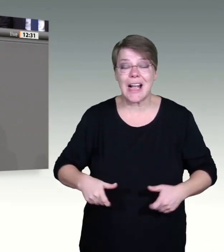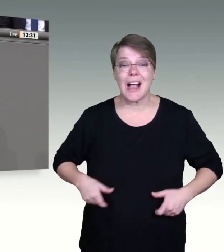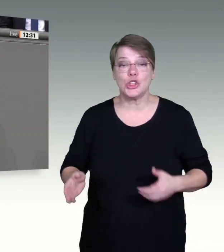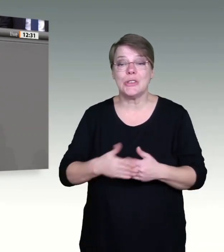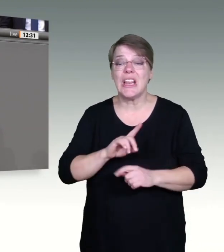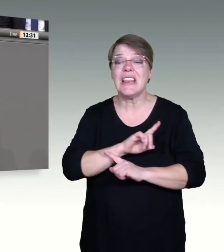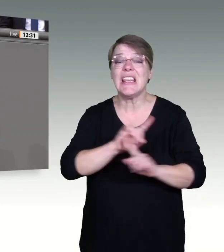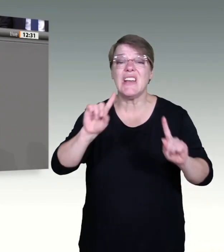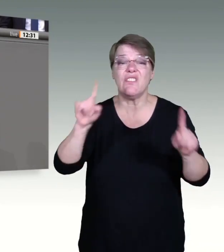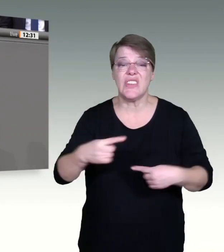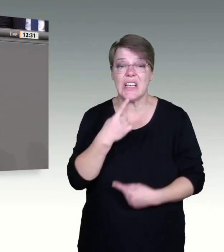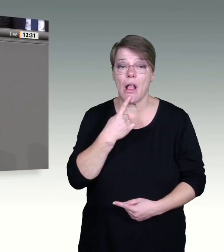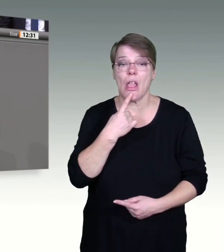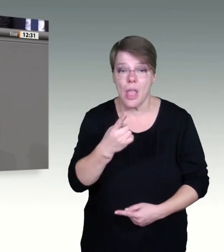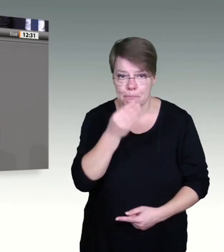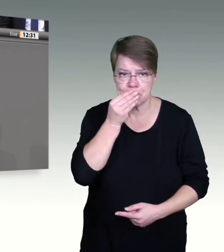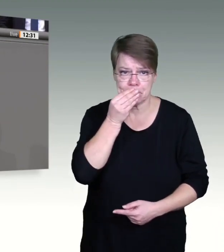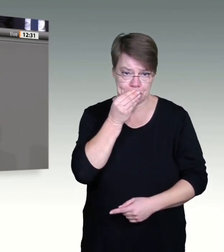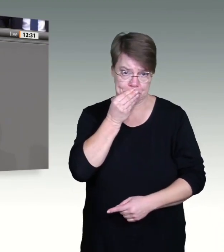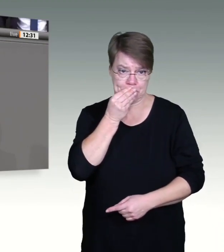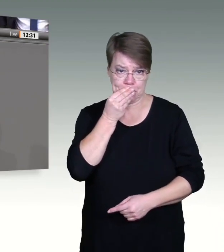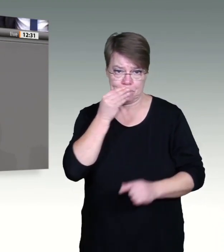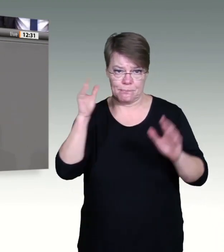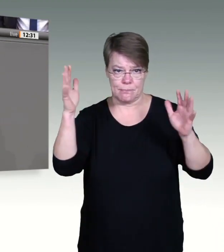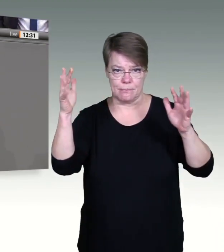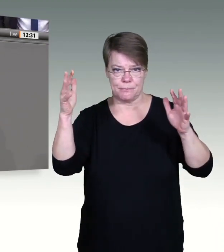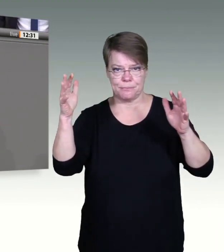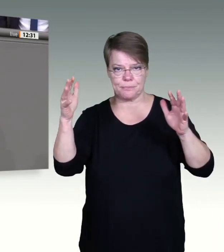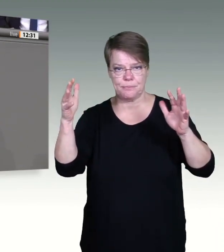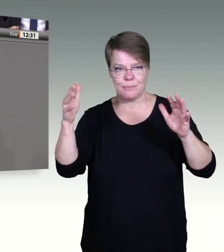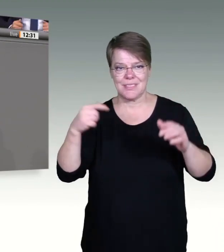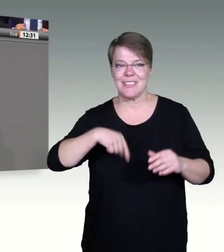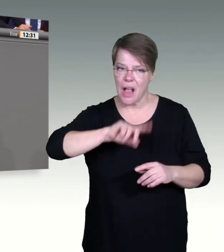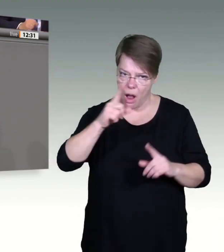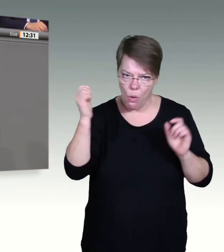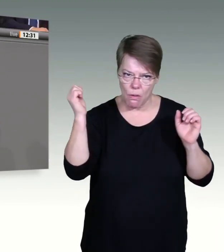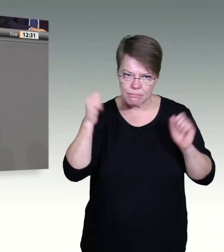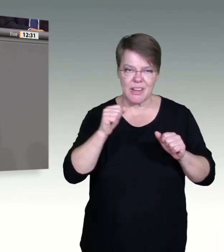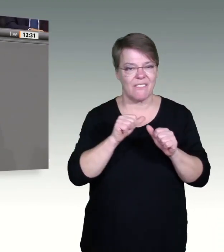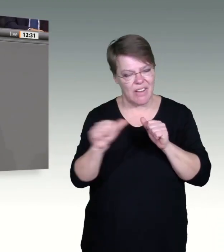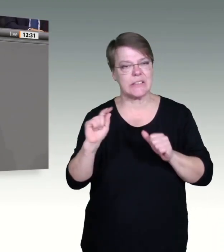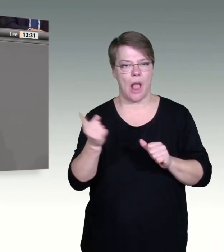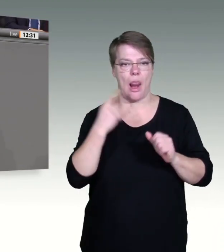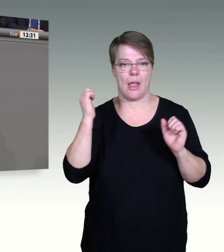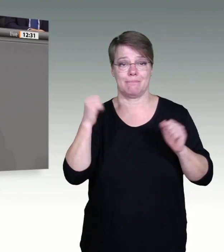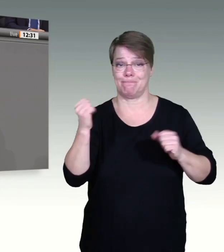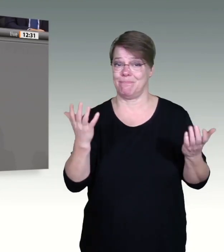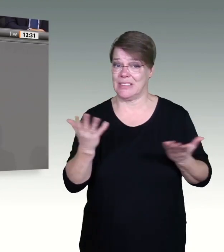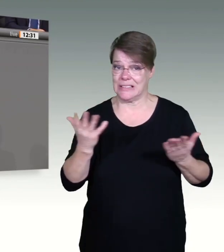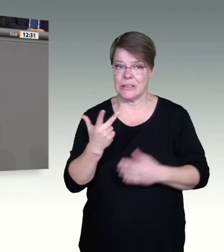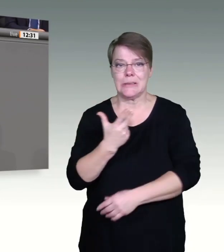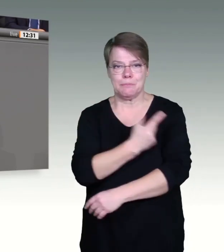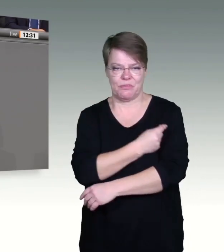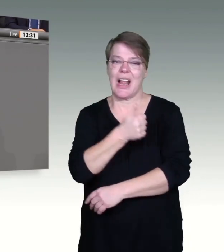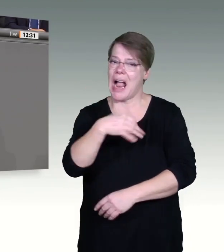zeigen, dass Boostern der vielversprechendste Schutz auch gegen Omikron ist. Und deswegen ist es